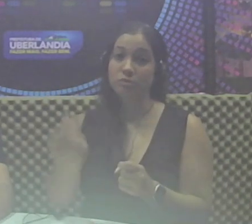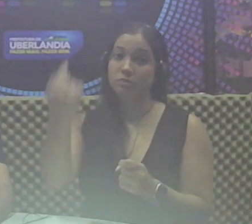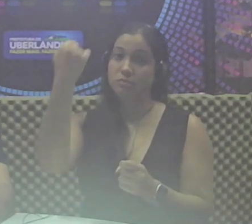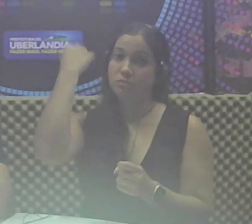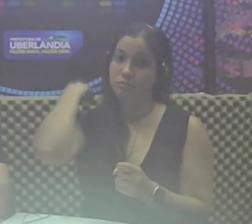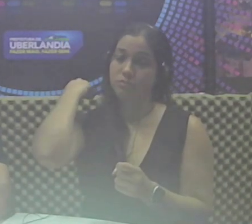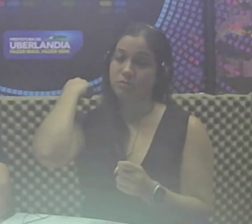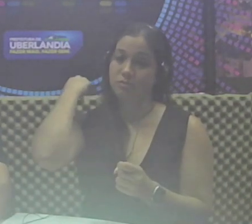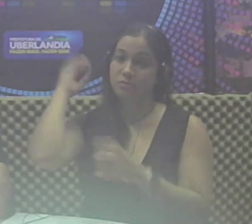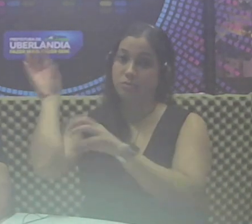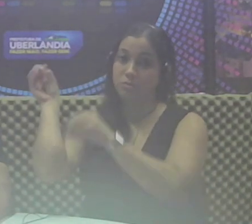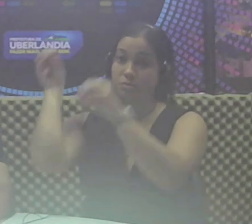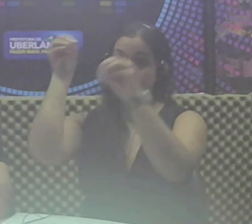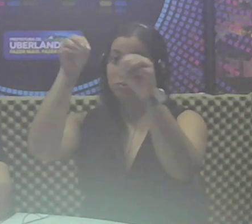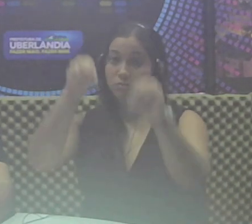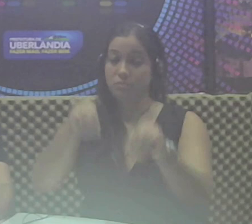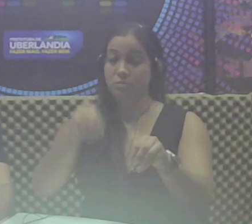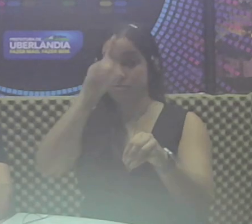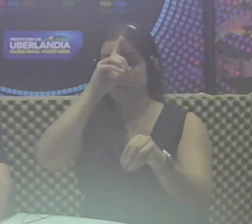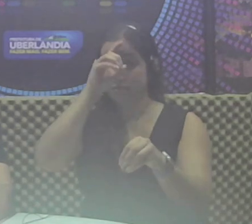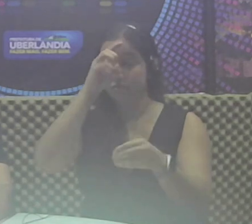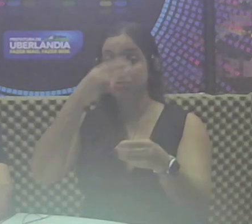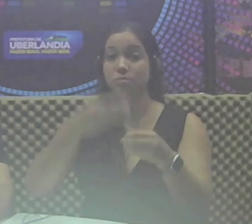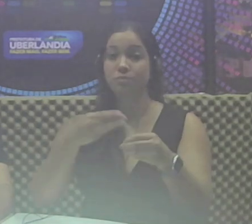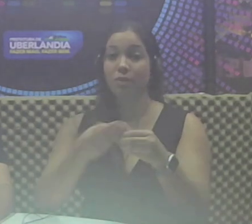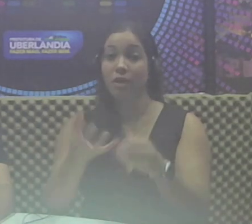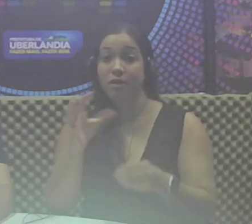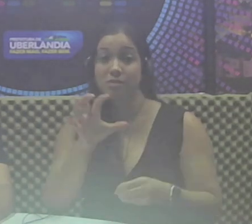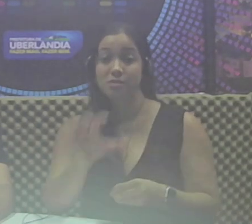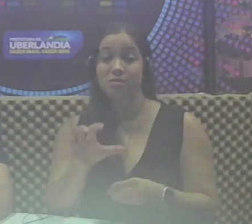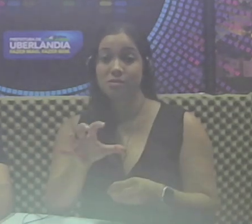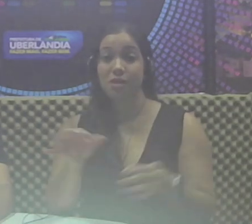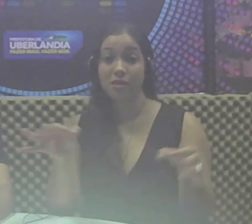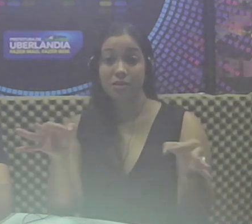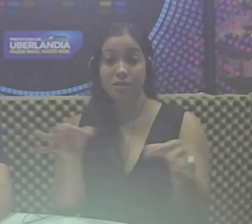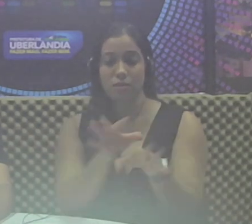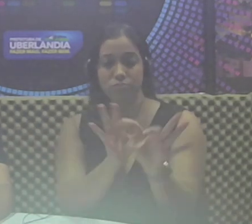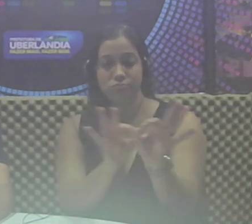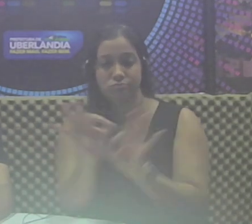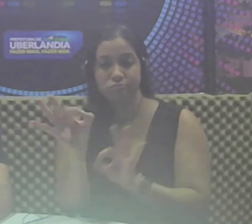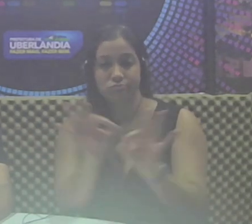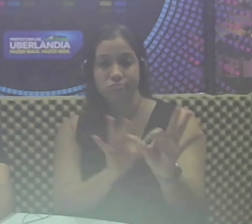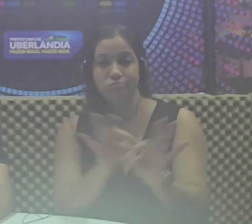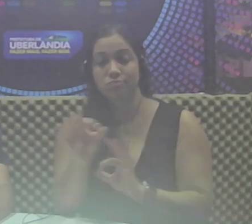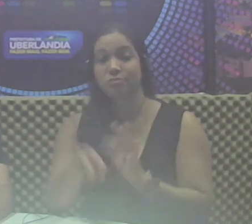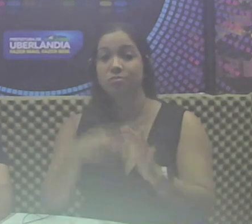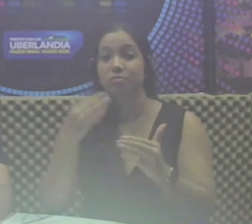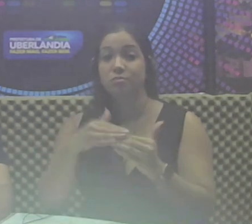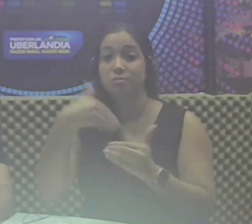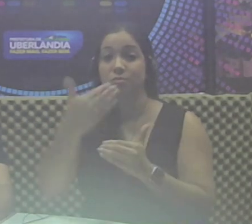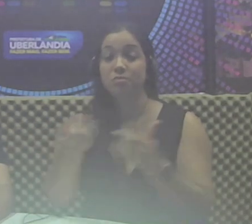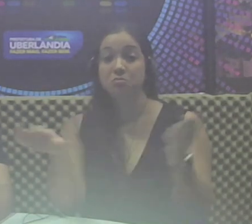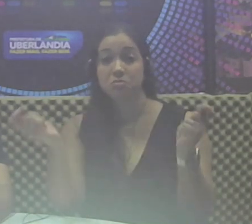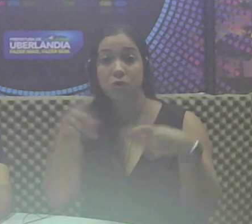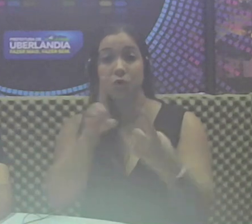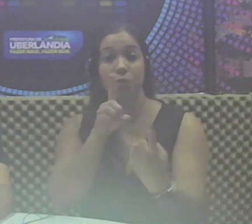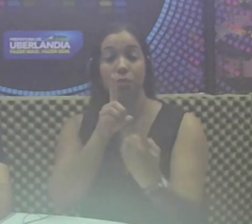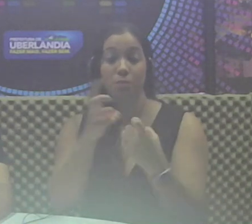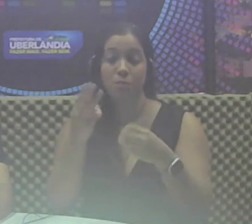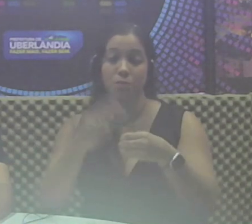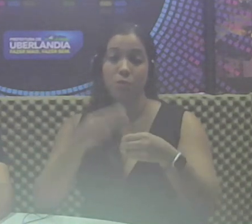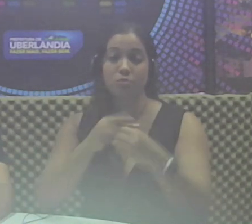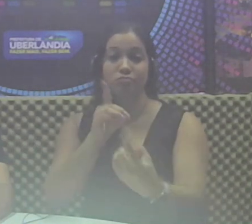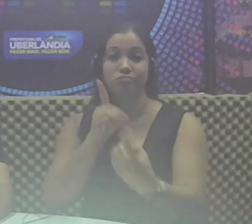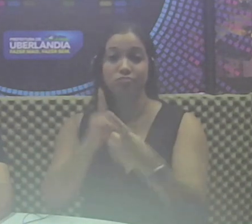anteriormente no Hospital Municipal. Dessa forma, terminado esse segundo processo, a capacidade do município em realizar